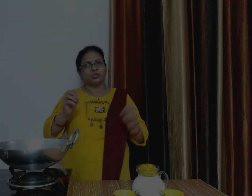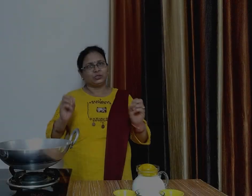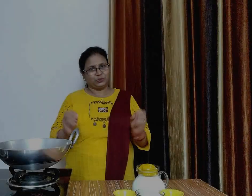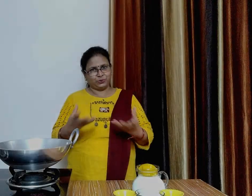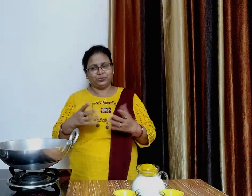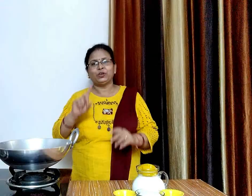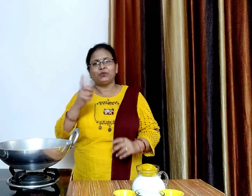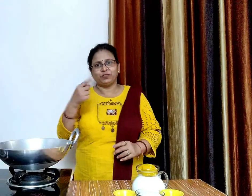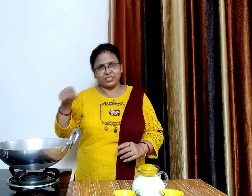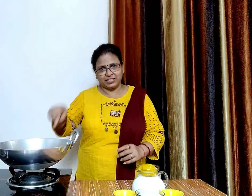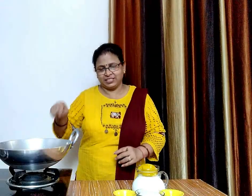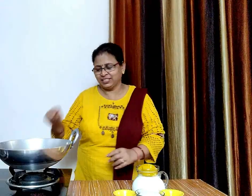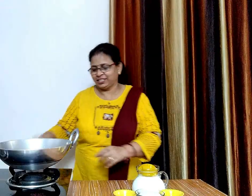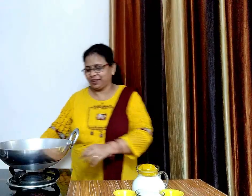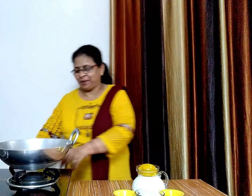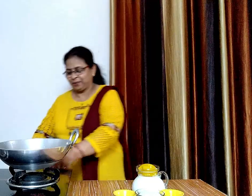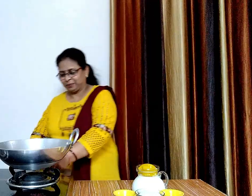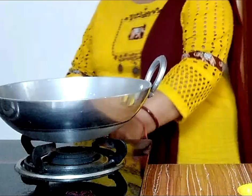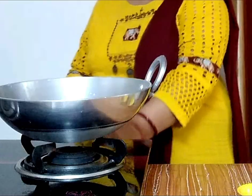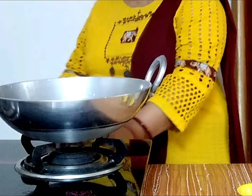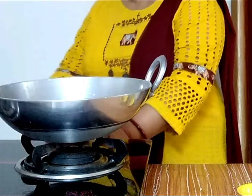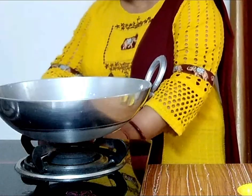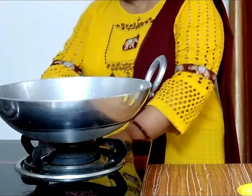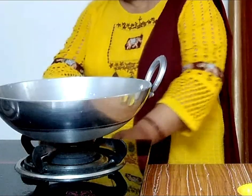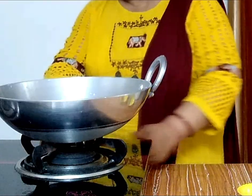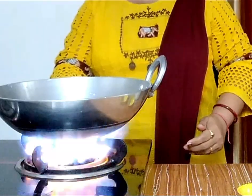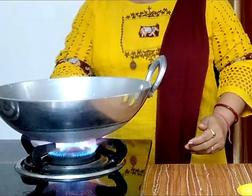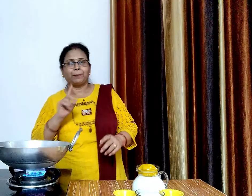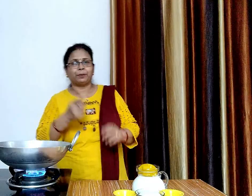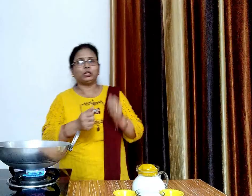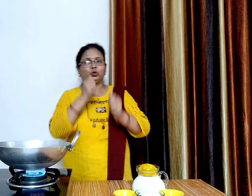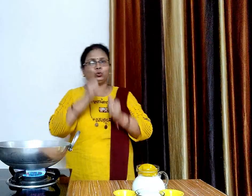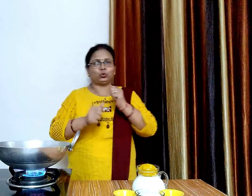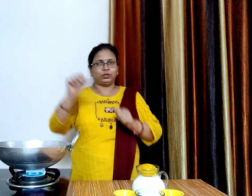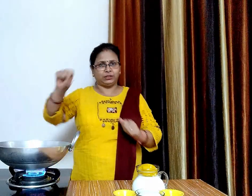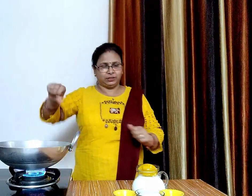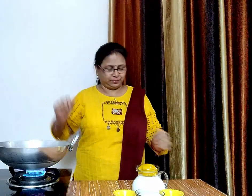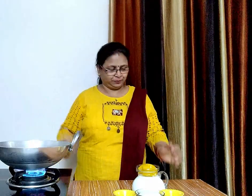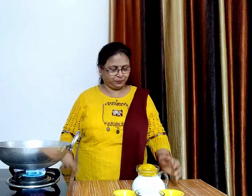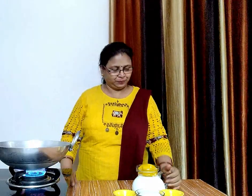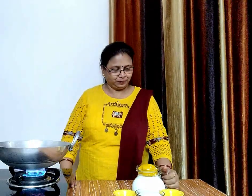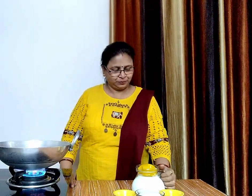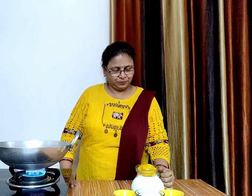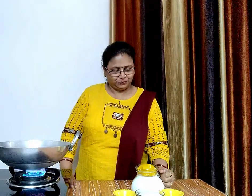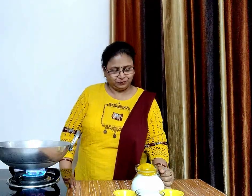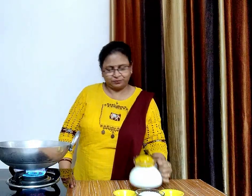आईए बनाना शुरू करते हैं सबसे पहले कड़ाई घरम करेंगे और उसमें आदा लीटर दूट डालेंगे